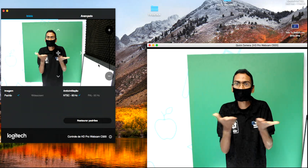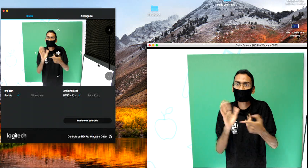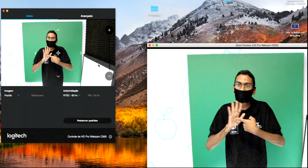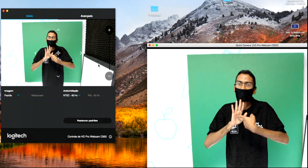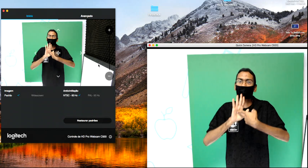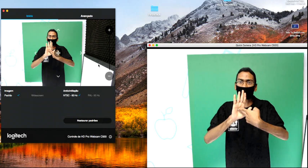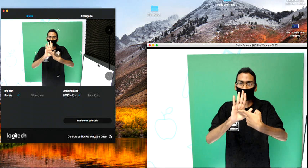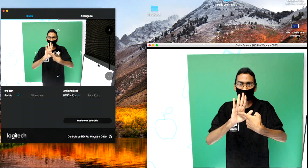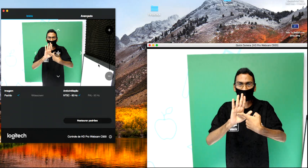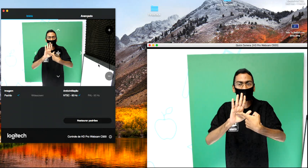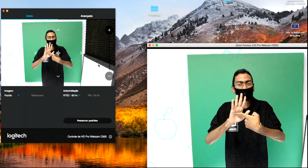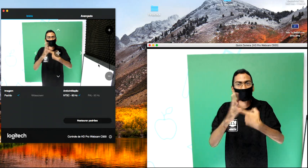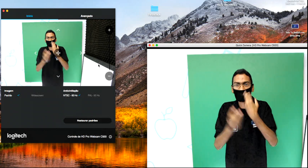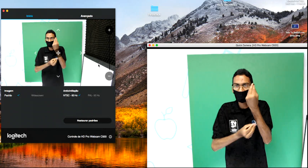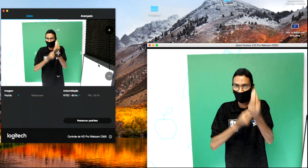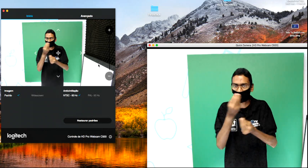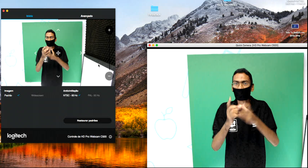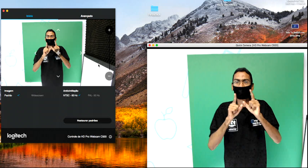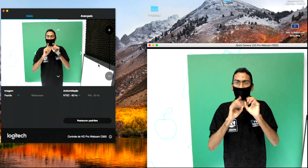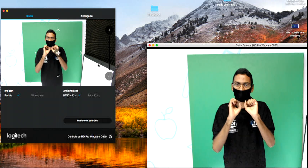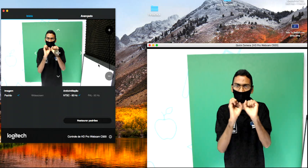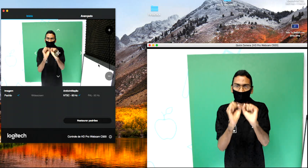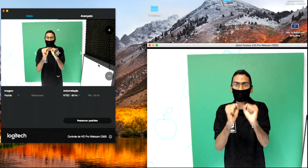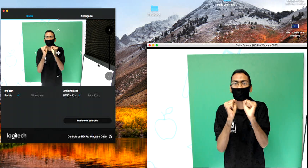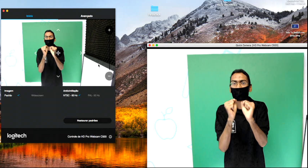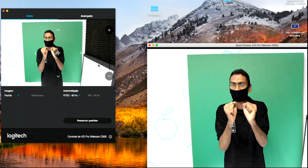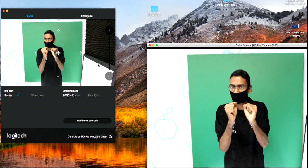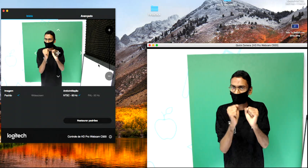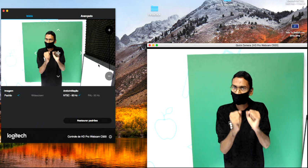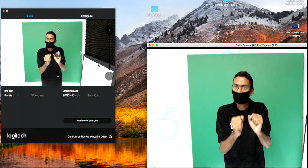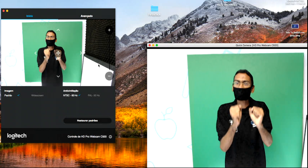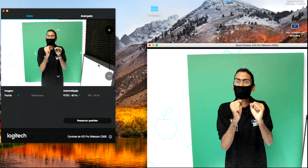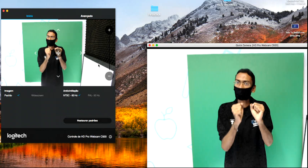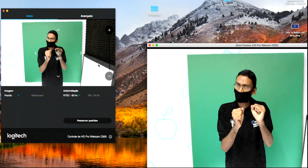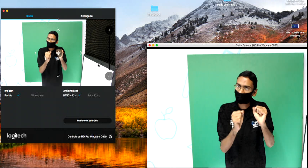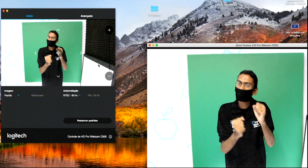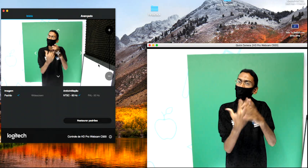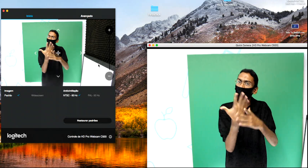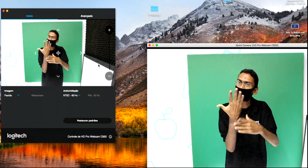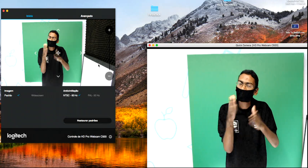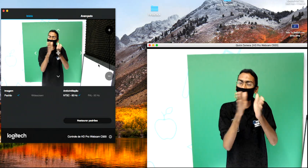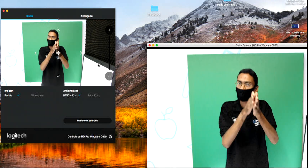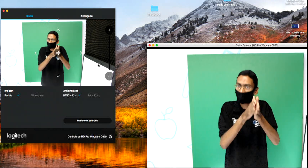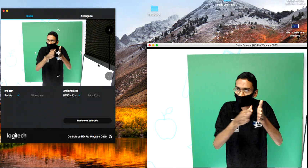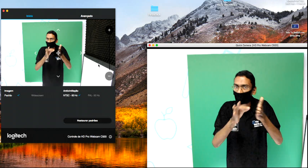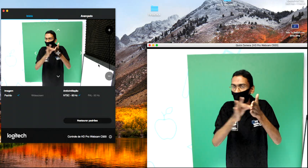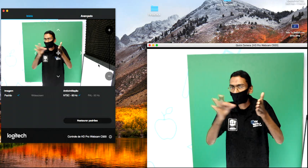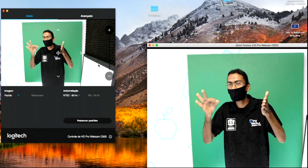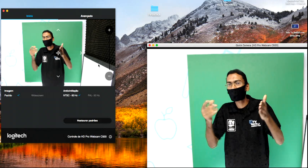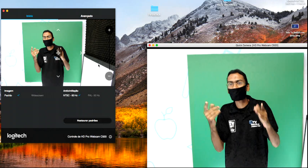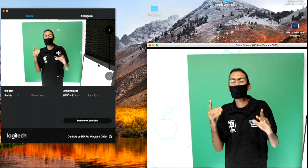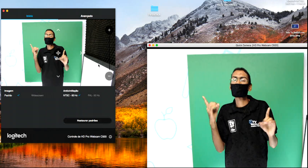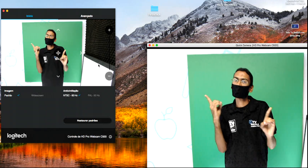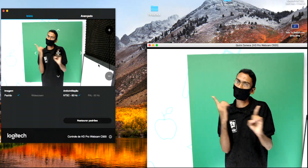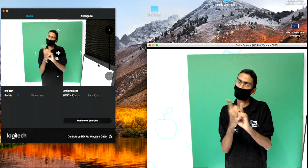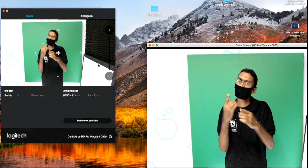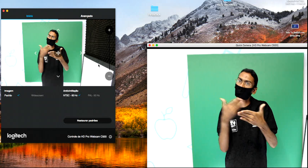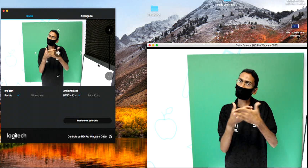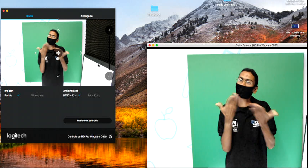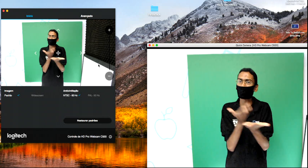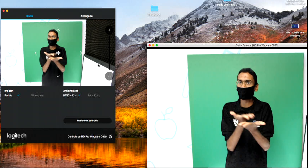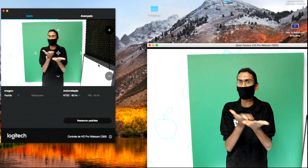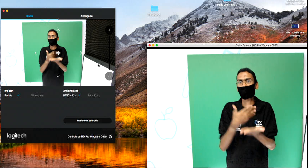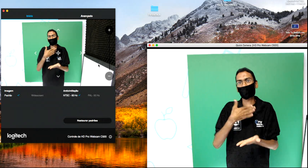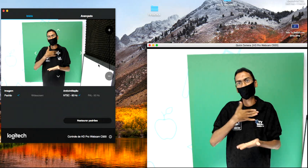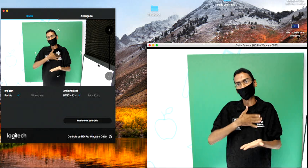como você pode traçar essa linha do tempo. Tá certo? Então, até a próxima aula e espero que tenham